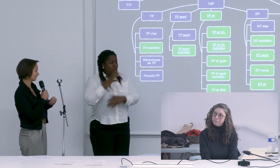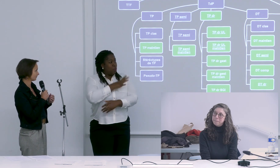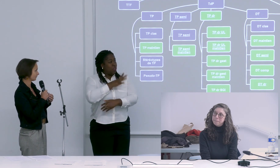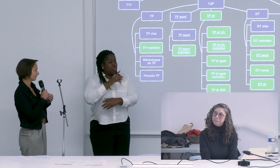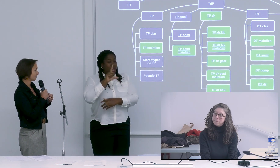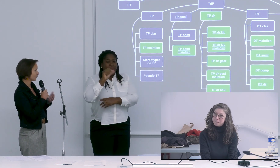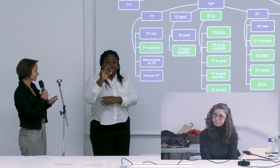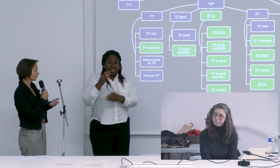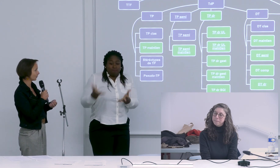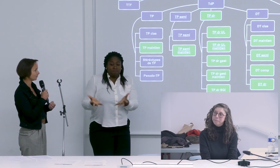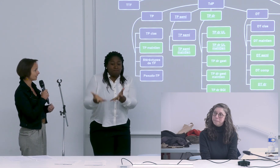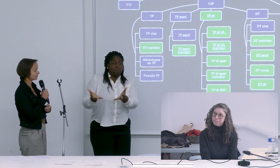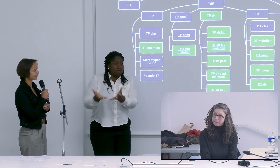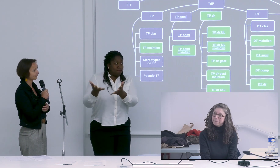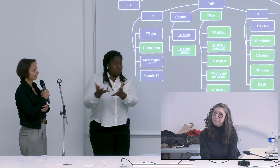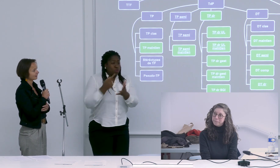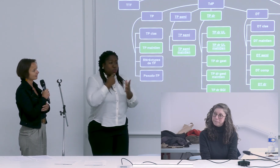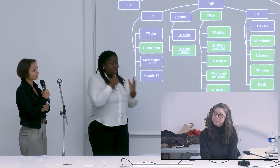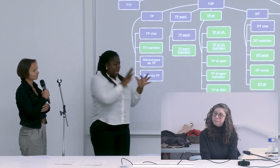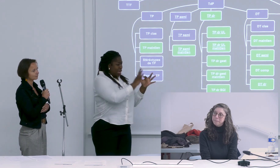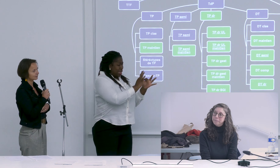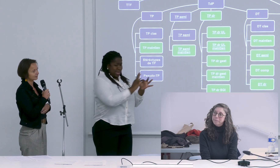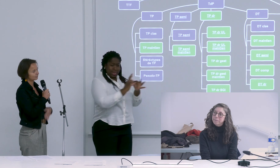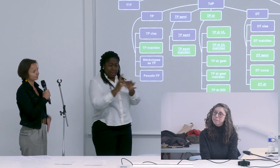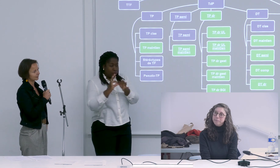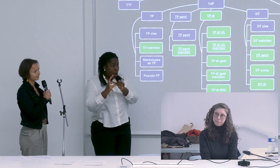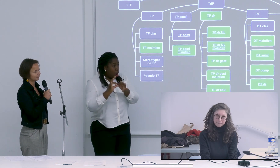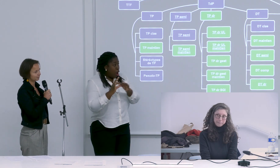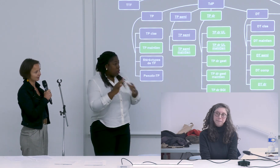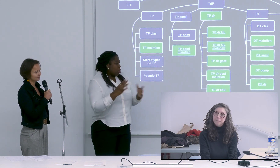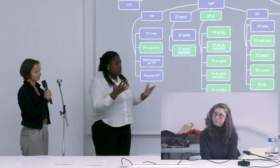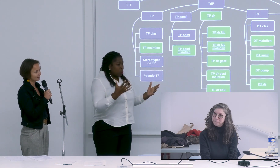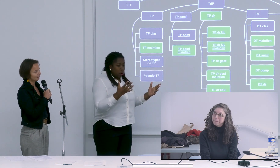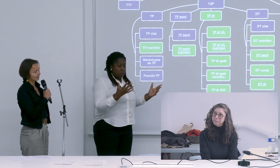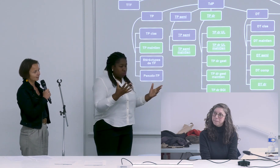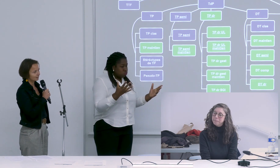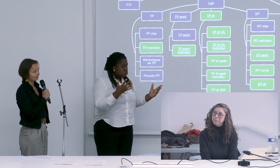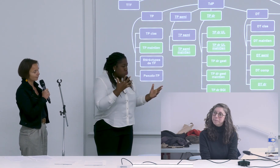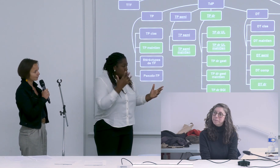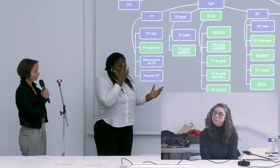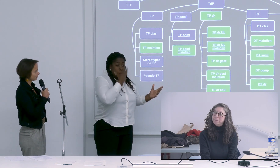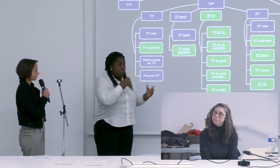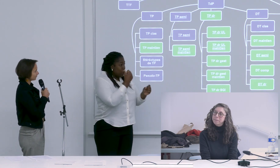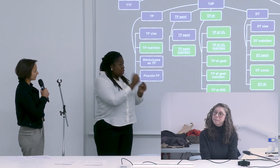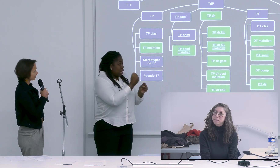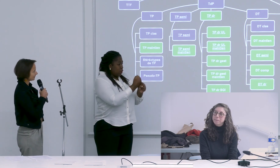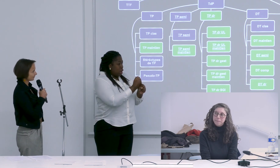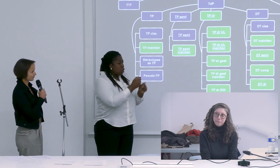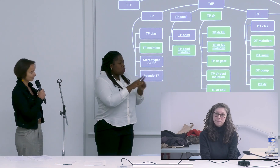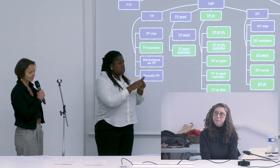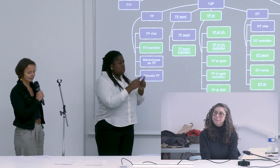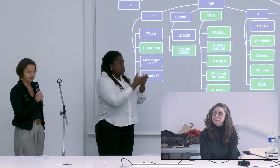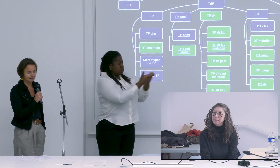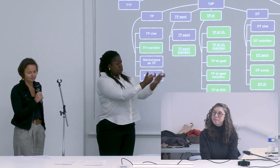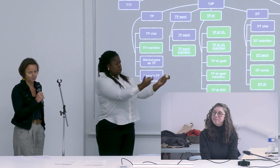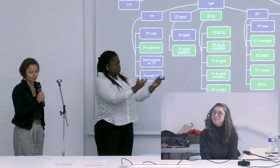l'enseignement lui-même et je trouve que c'est une très belle combinaison et l'ensemble de ton manuscrit l